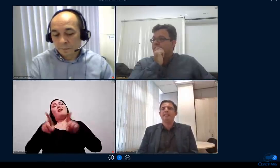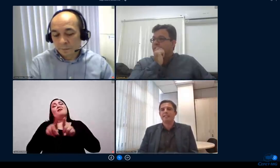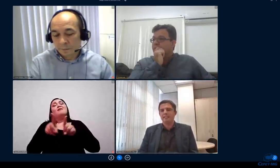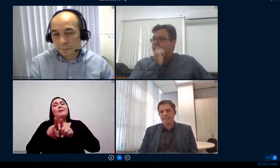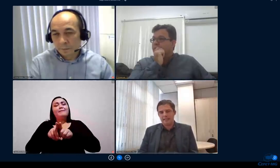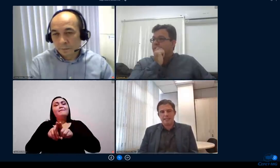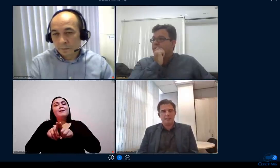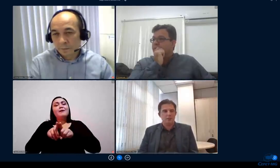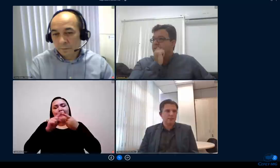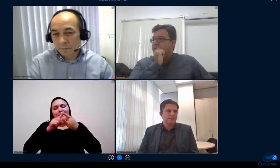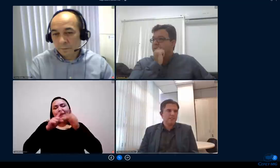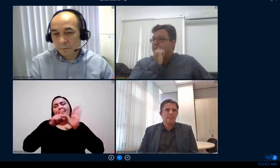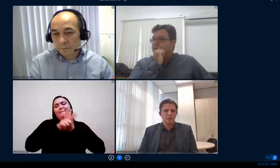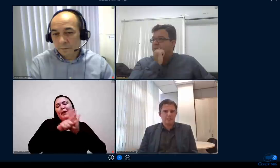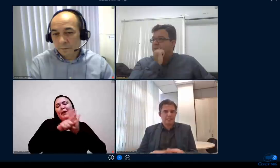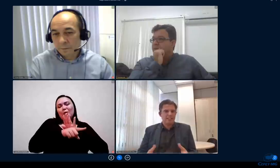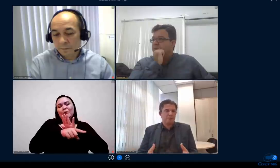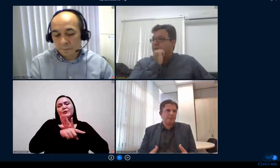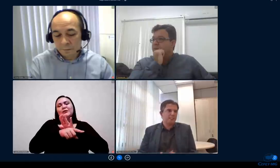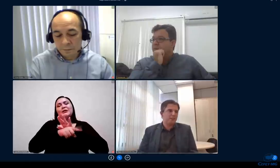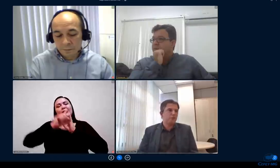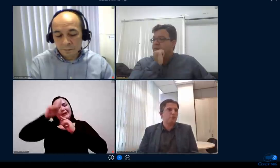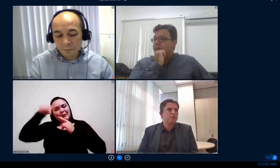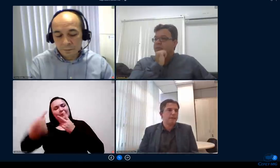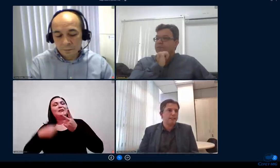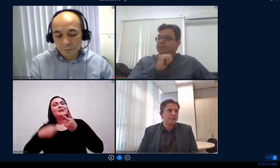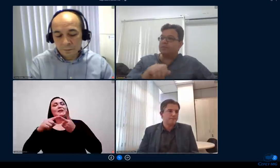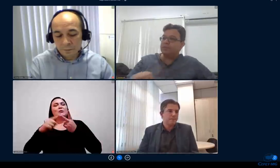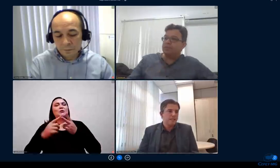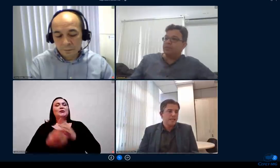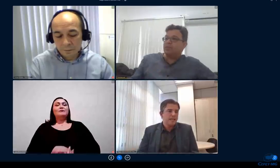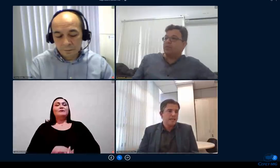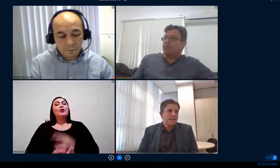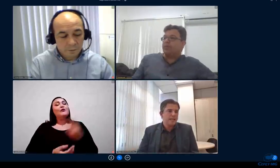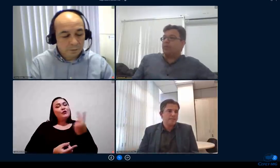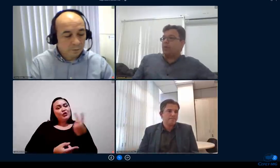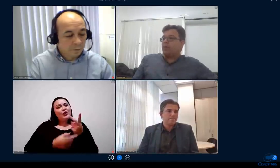e em seguida o que a minha era outra gostaria que você respondesse às vezes conjuntamente